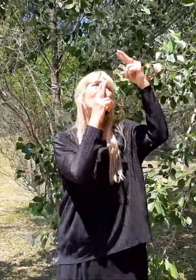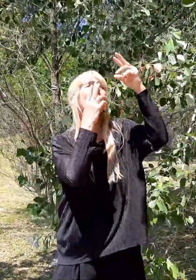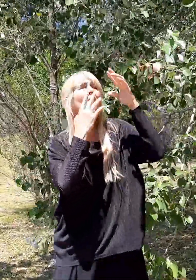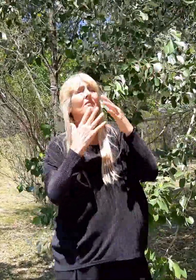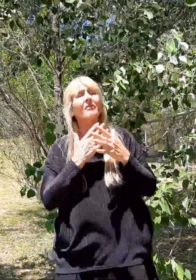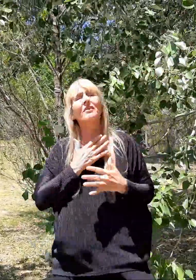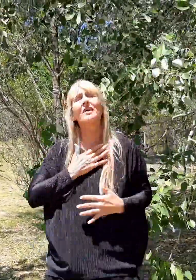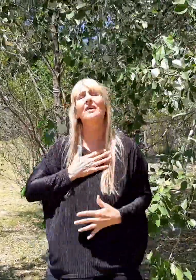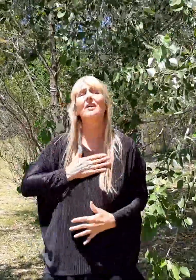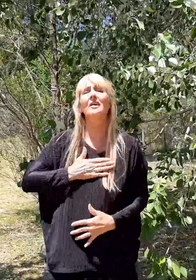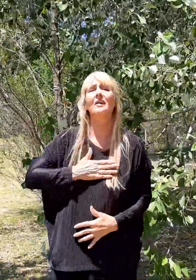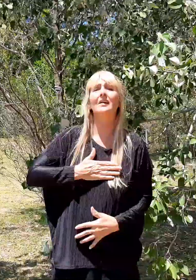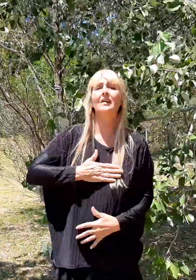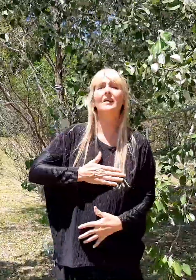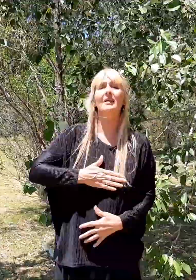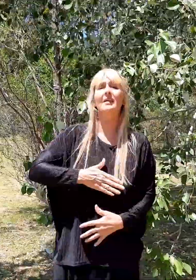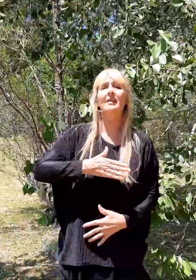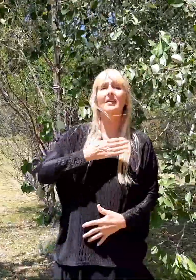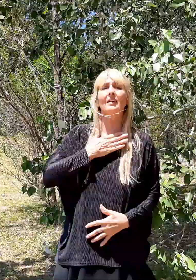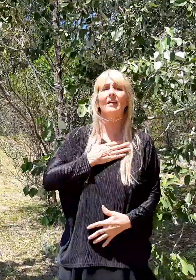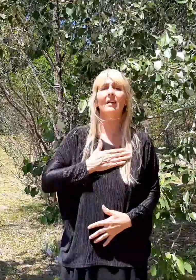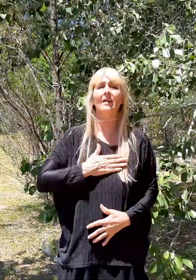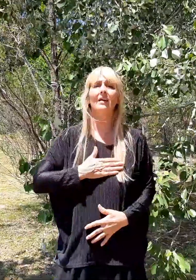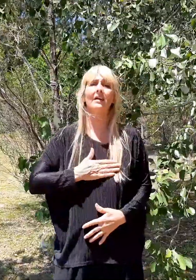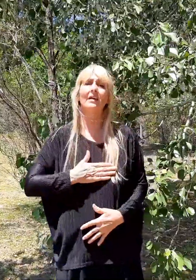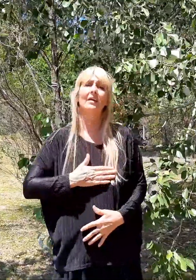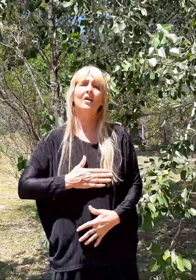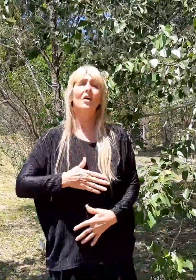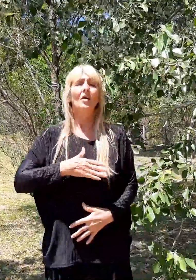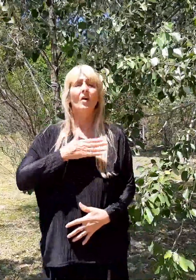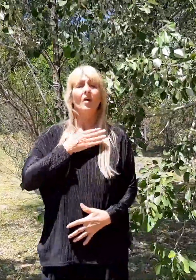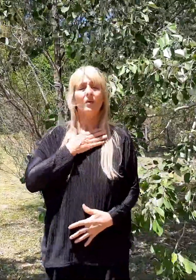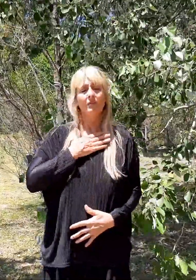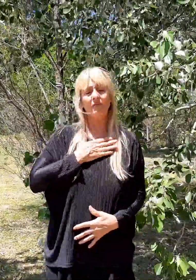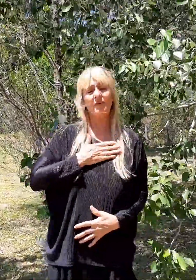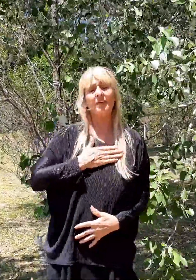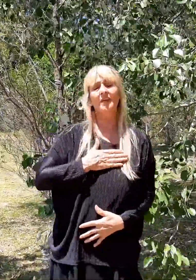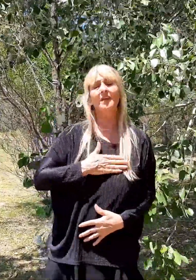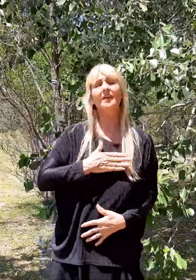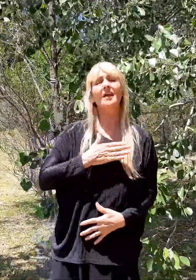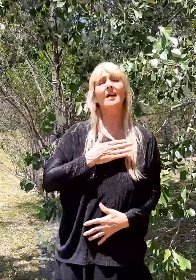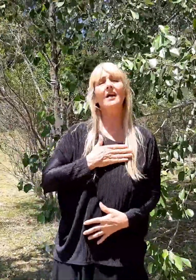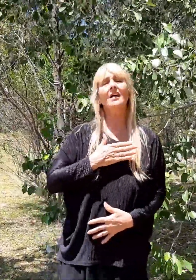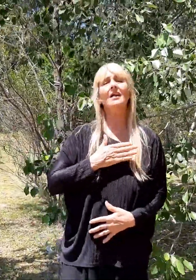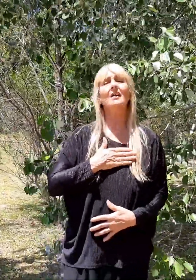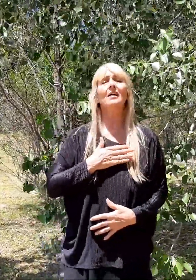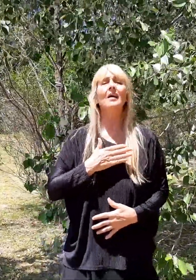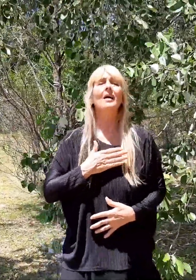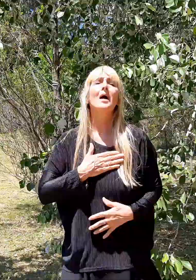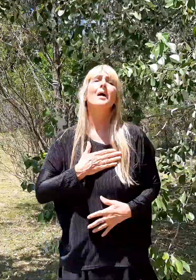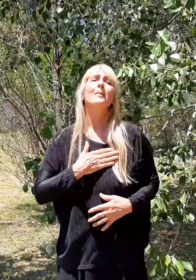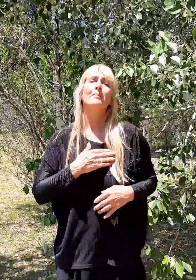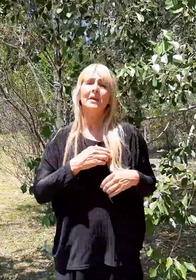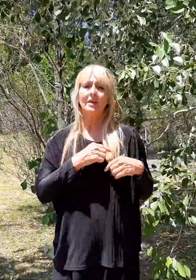Mírame, confía en mí Mi